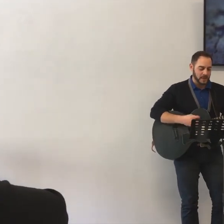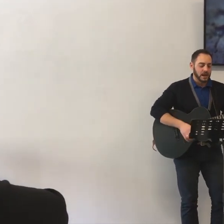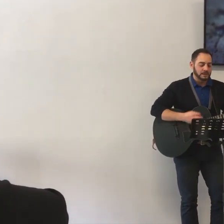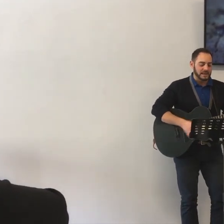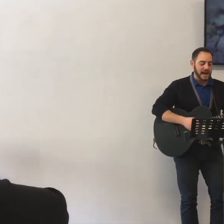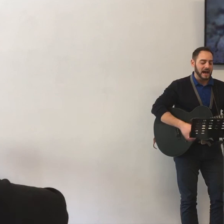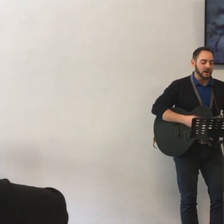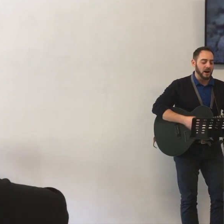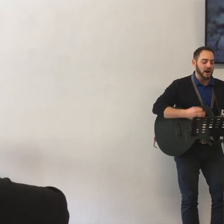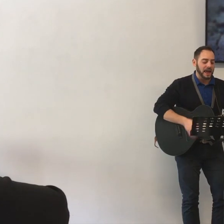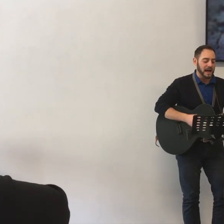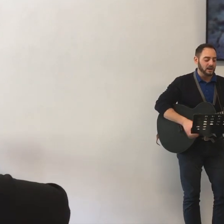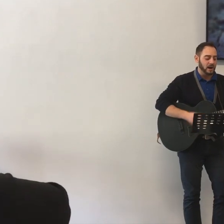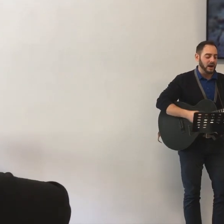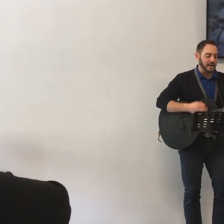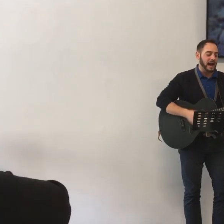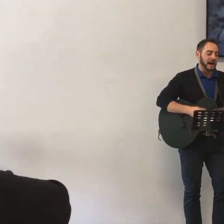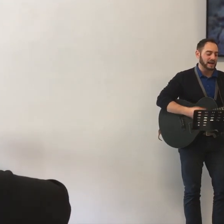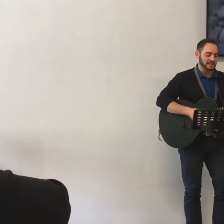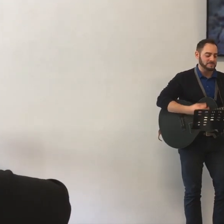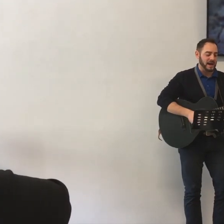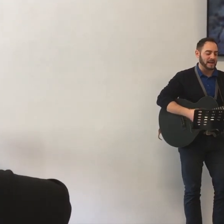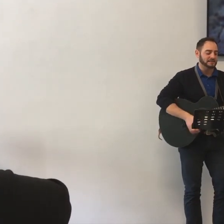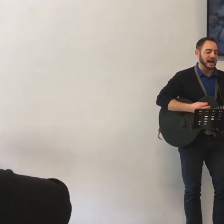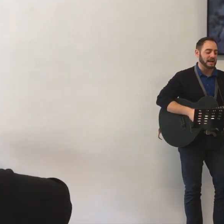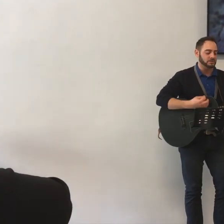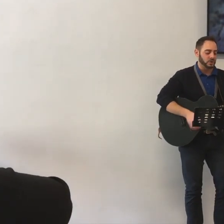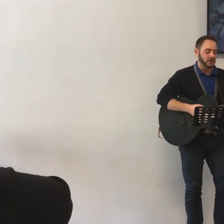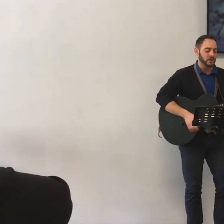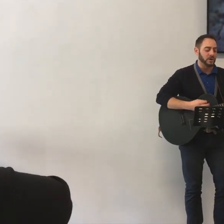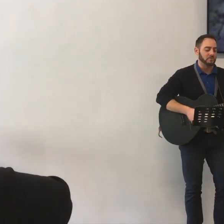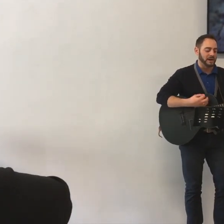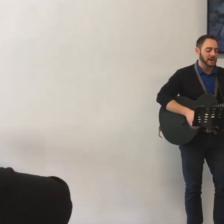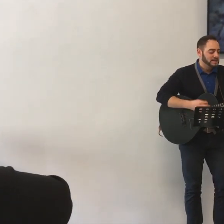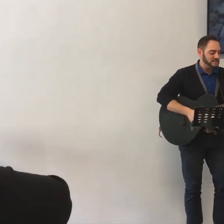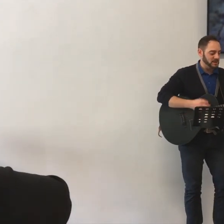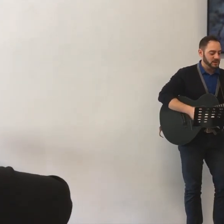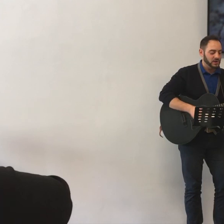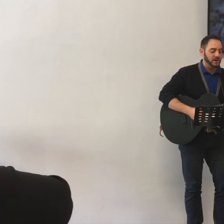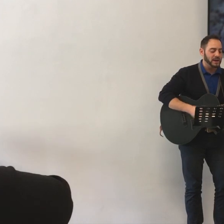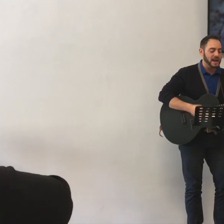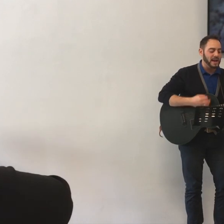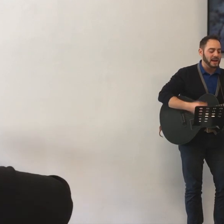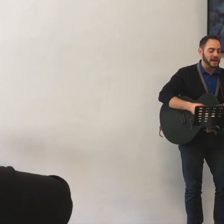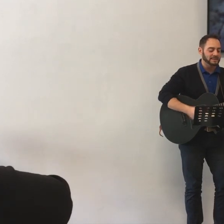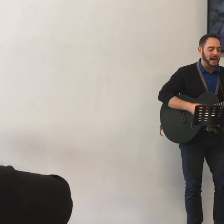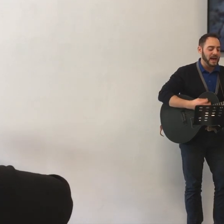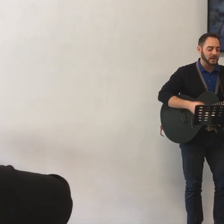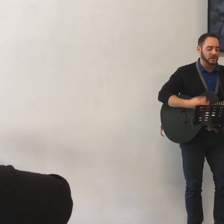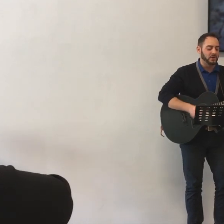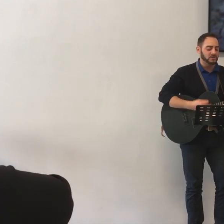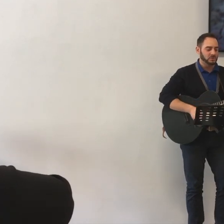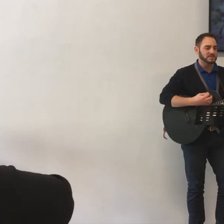io darò la gloria ad un altro, il Signore in